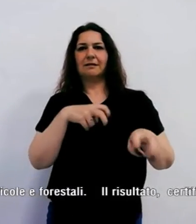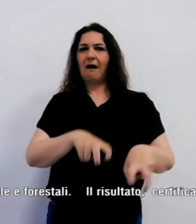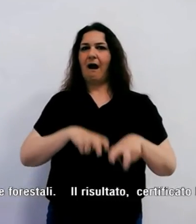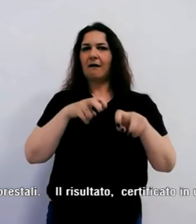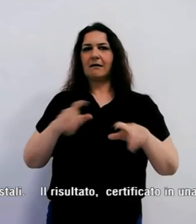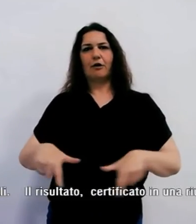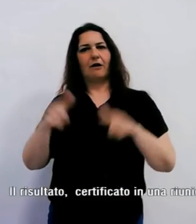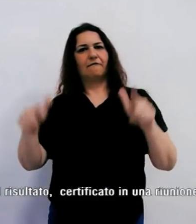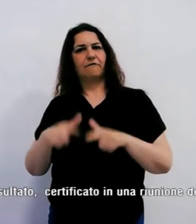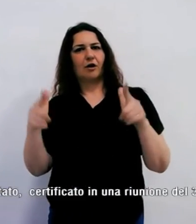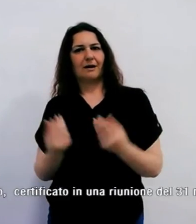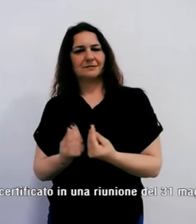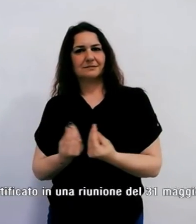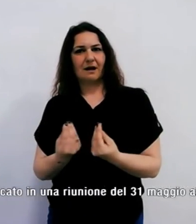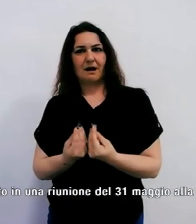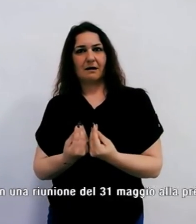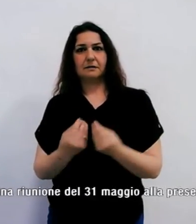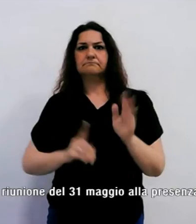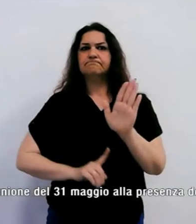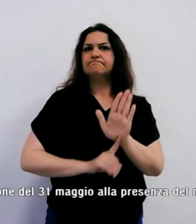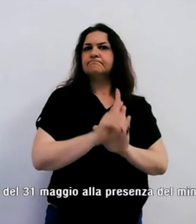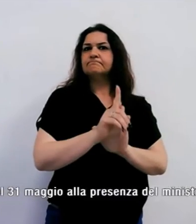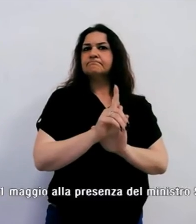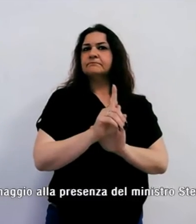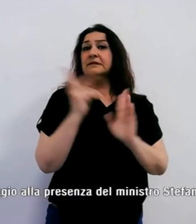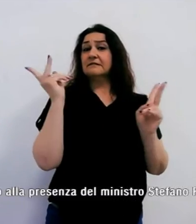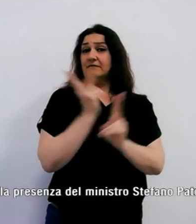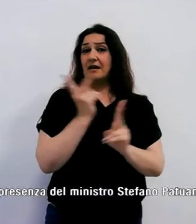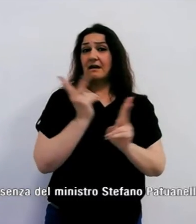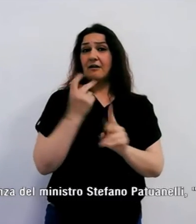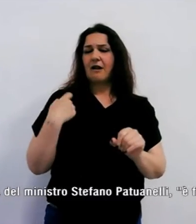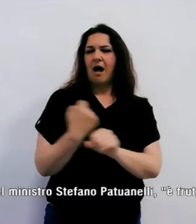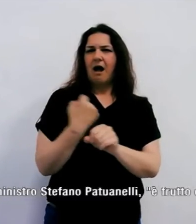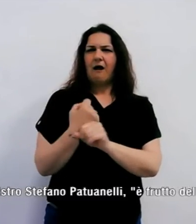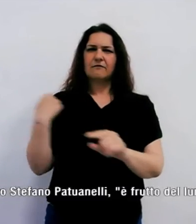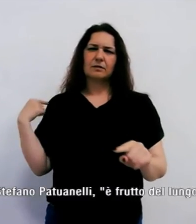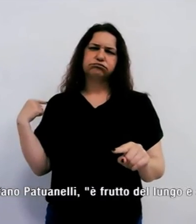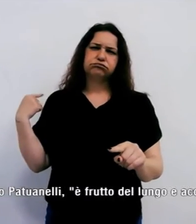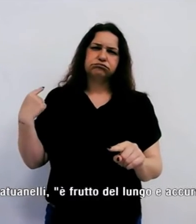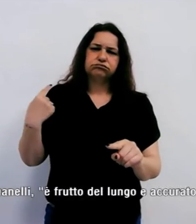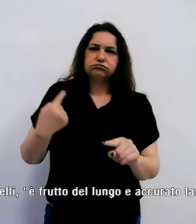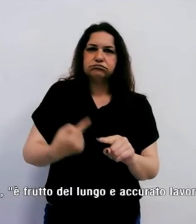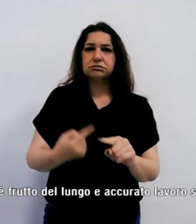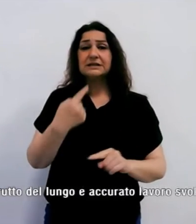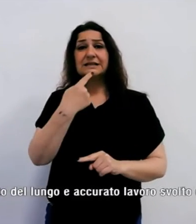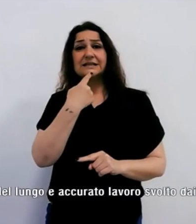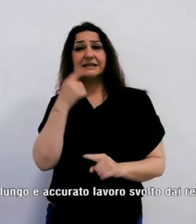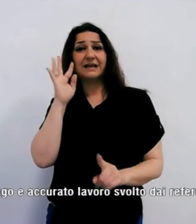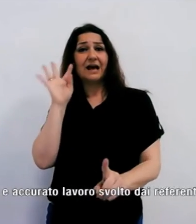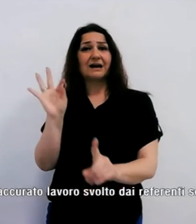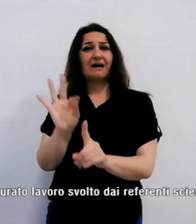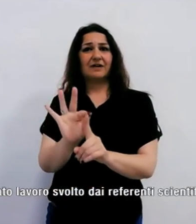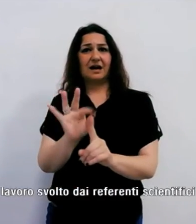risultato è frutto del lungo e accurato lavoro svolto da alcuni referenti scientifici